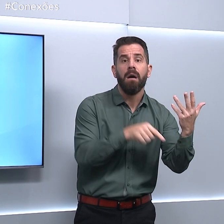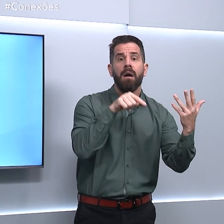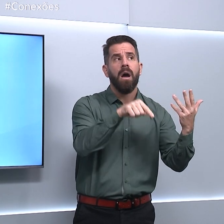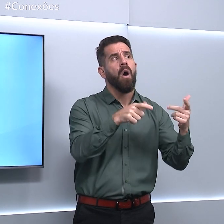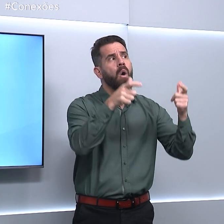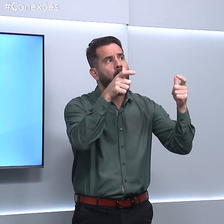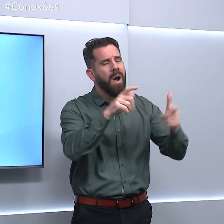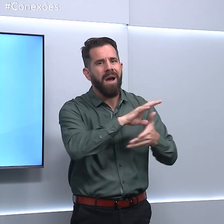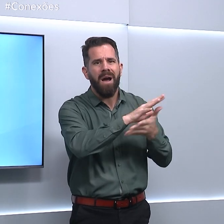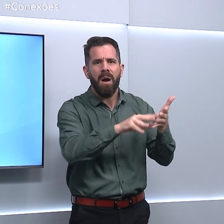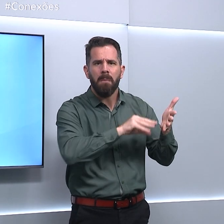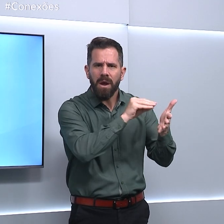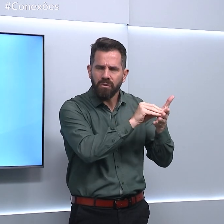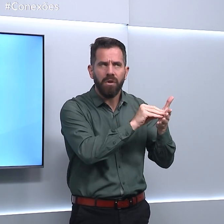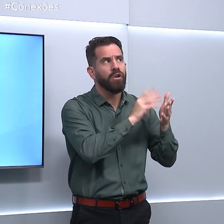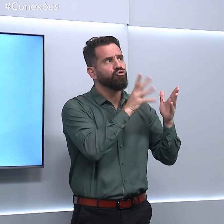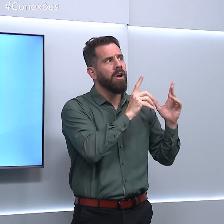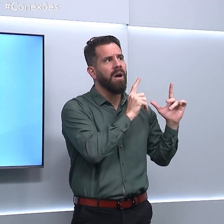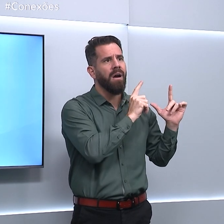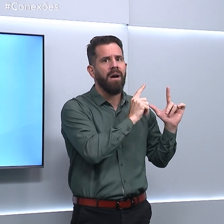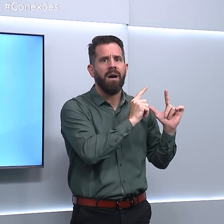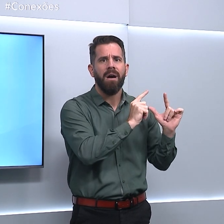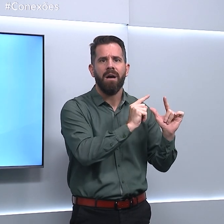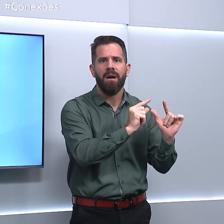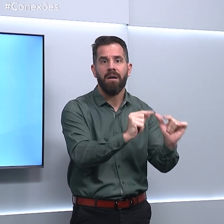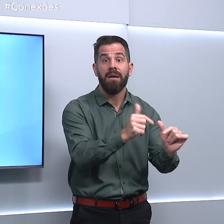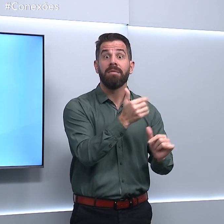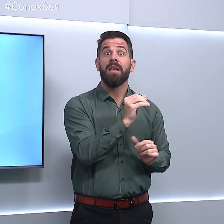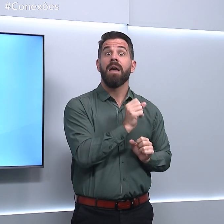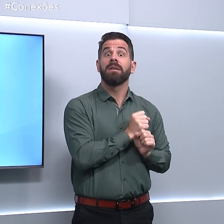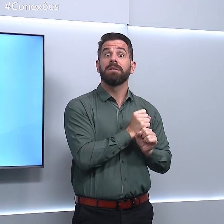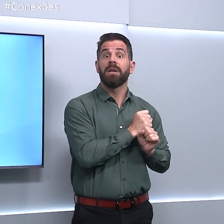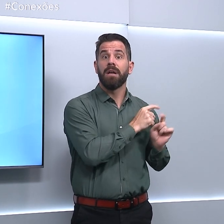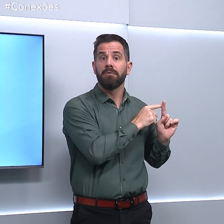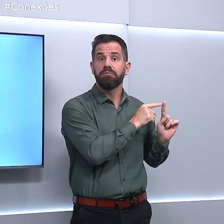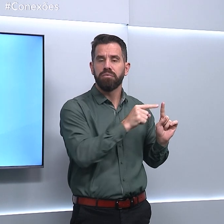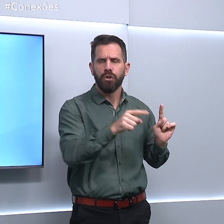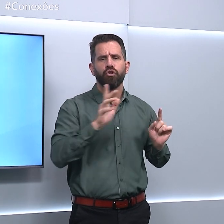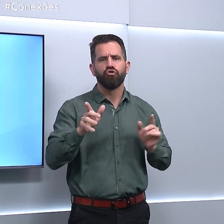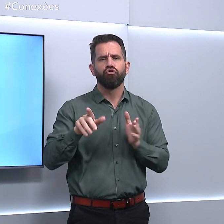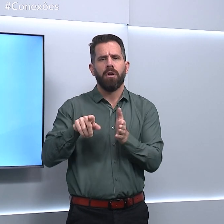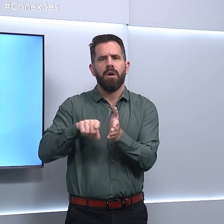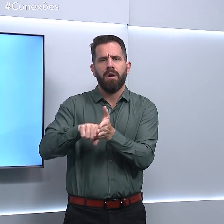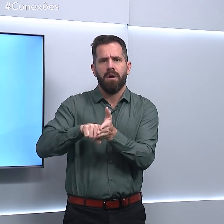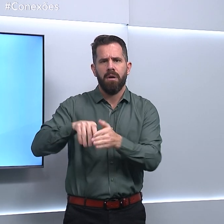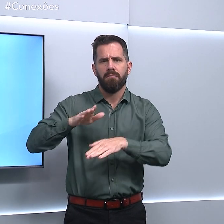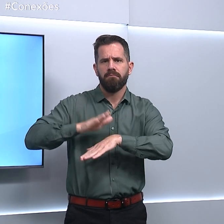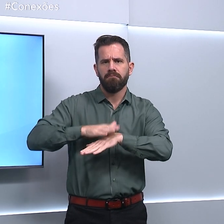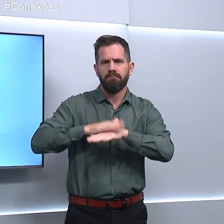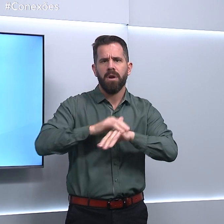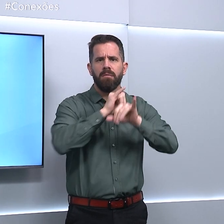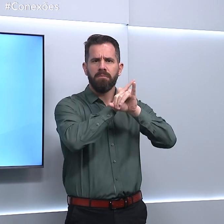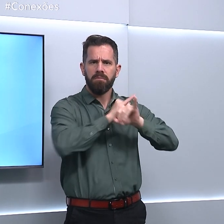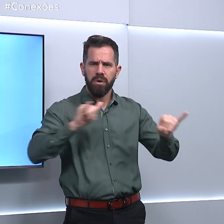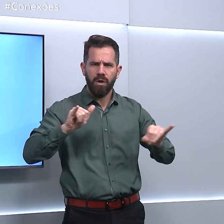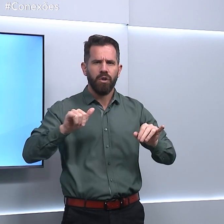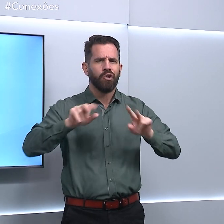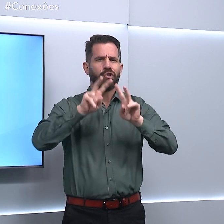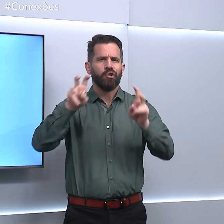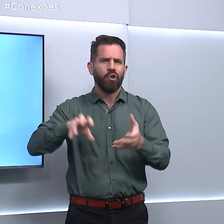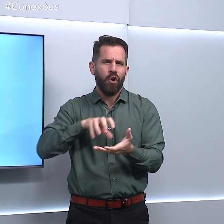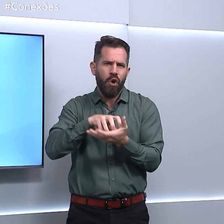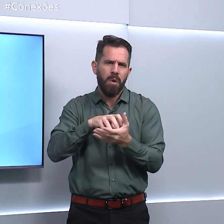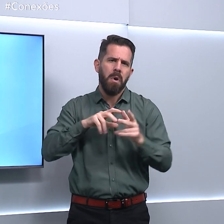Amazônia foi o menor dos últimos 10 anos. Segundo dados divulgados pelo Instituto do Homem e do Meio Ambiente da